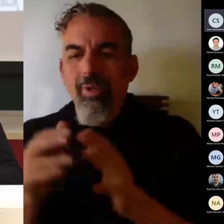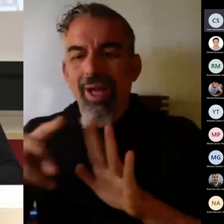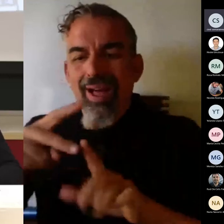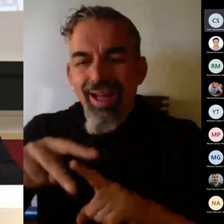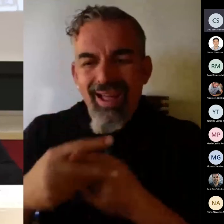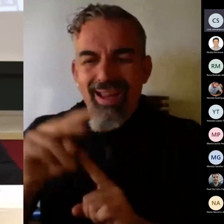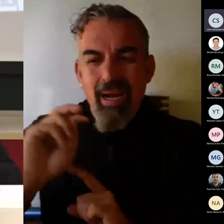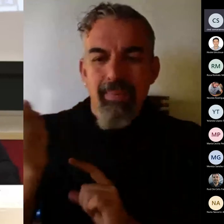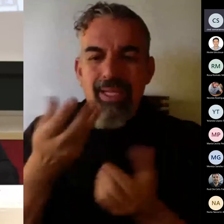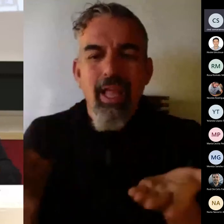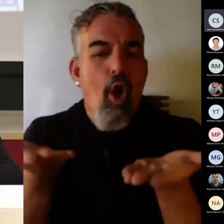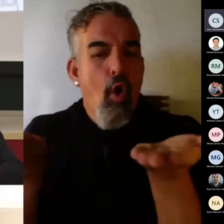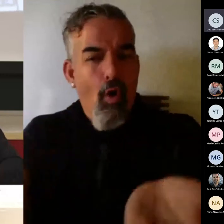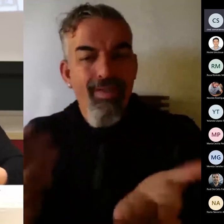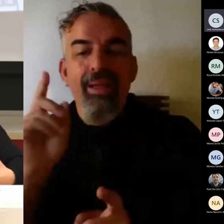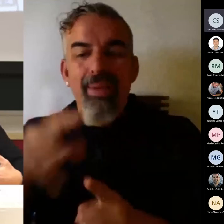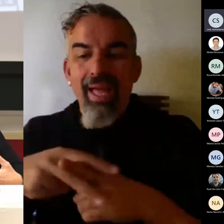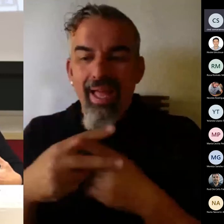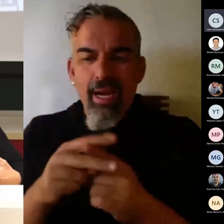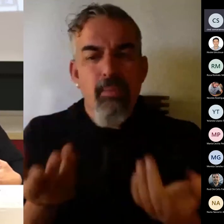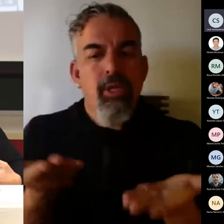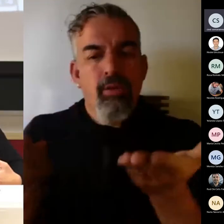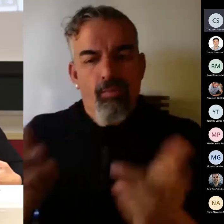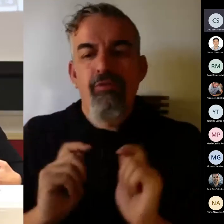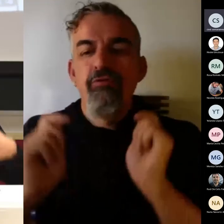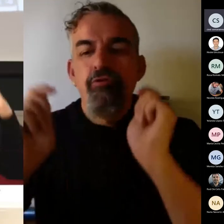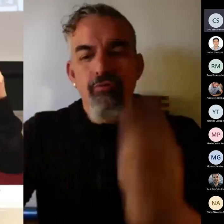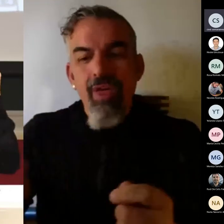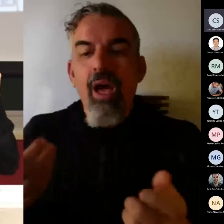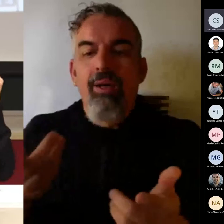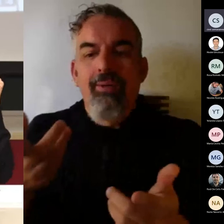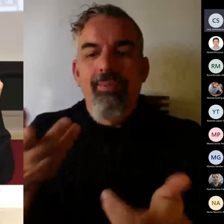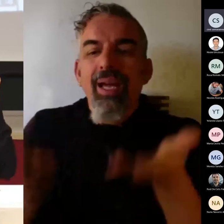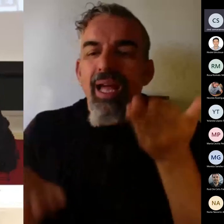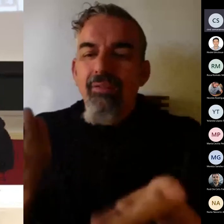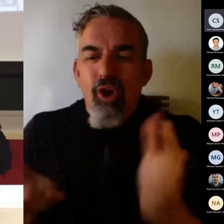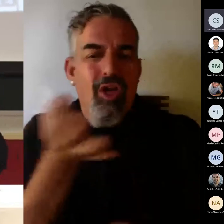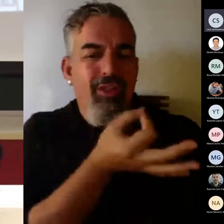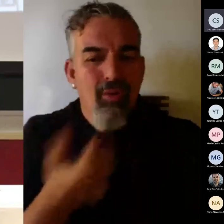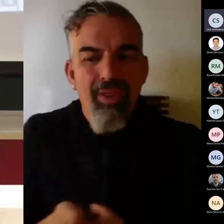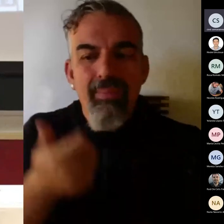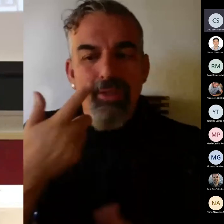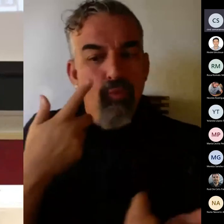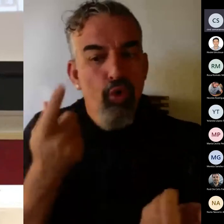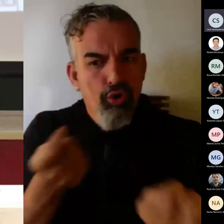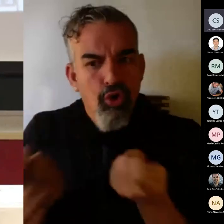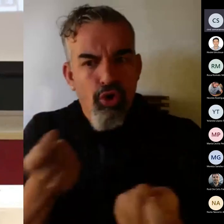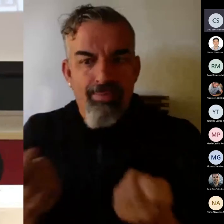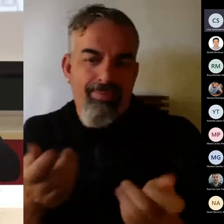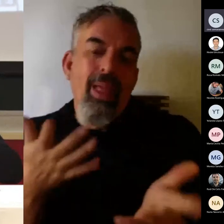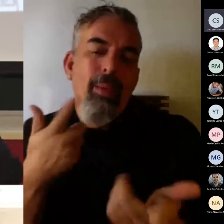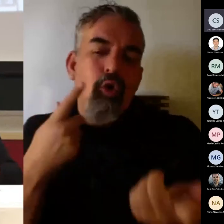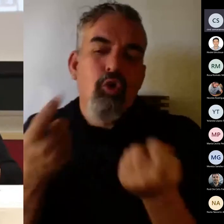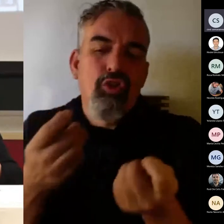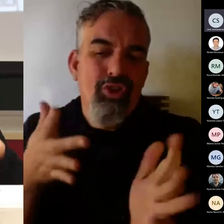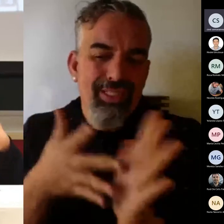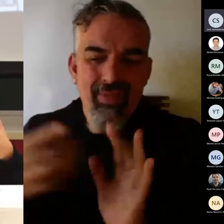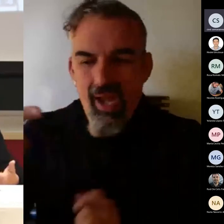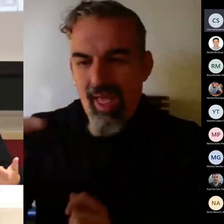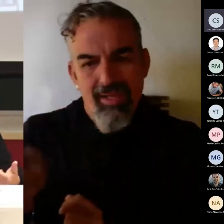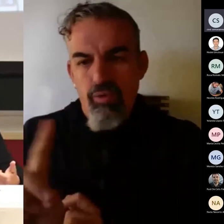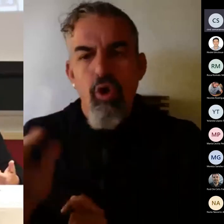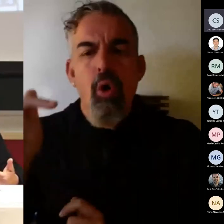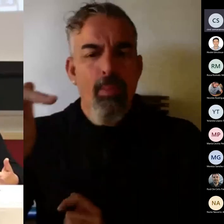vamos a ofrecer ese tipo de herramientas que permitan continuamente controlar en el sentido positivo de la palabra que no ser